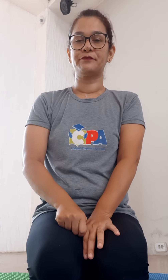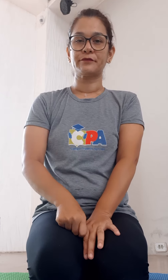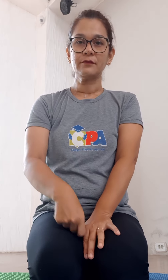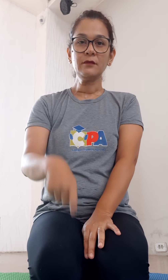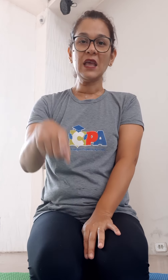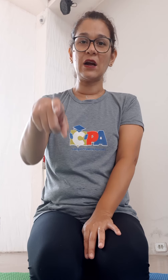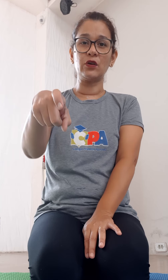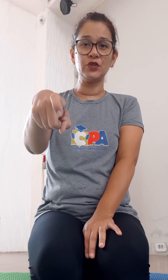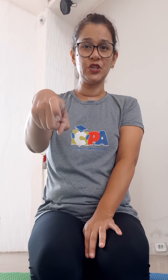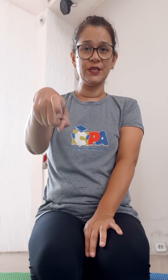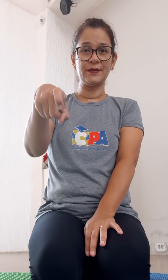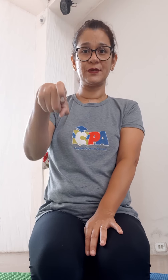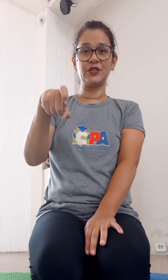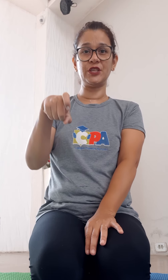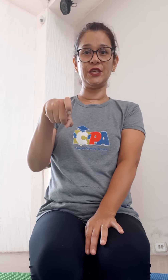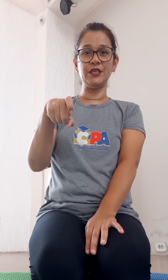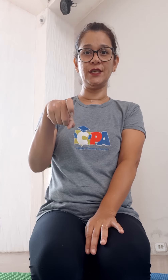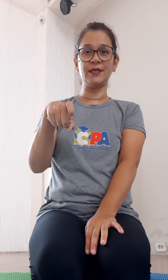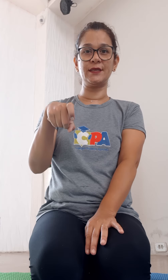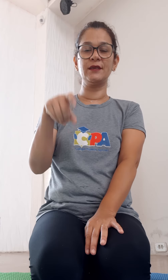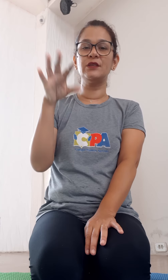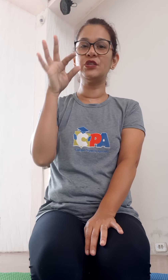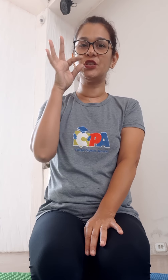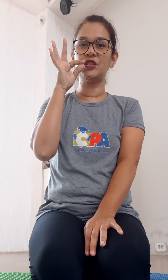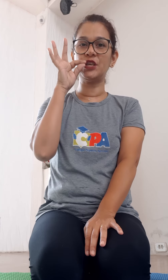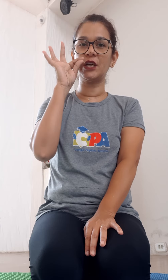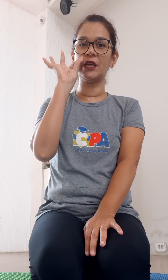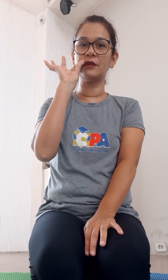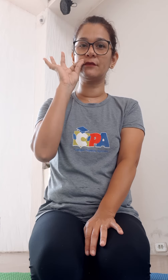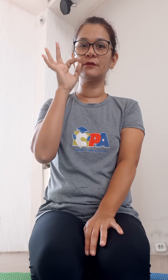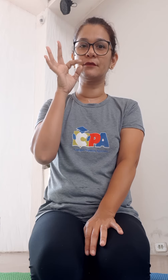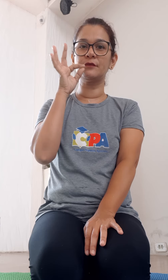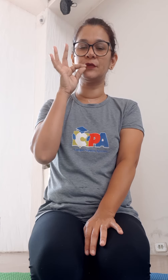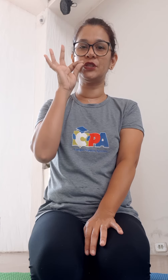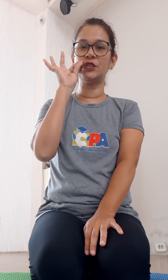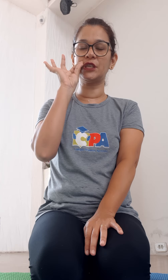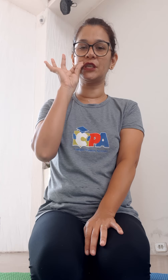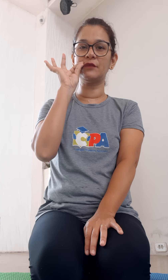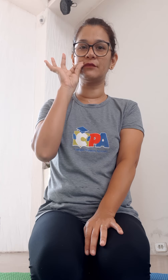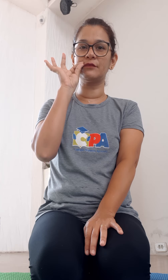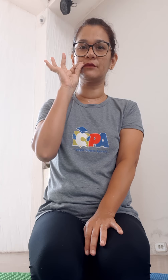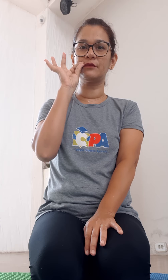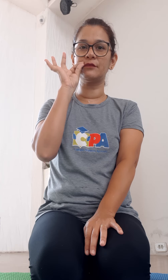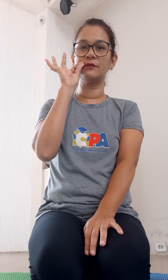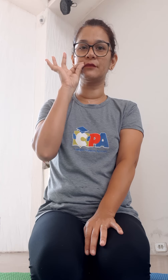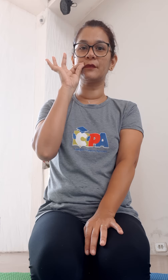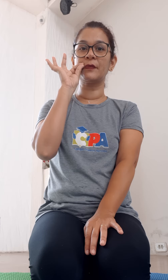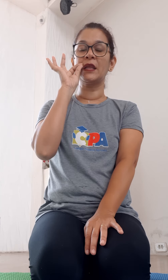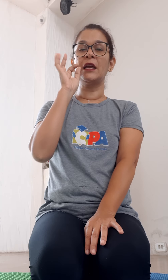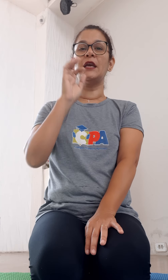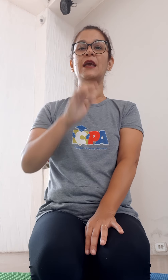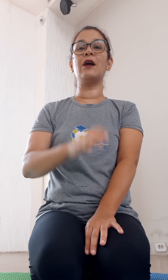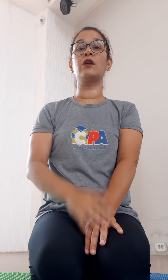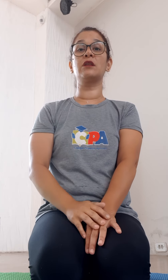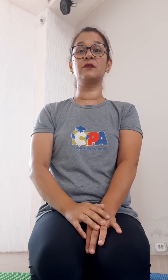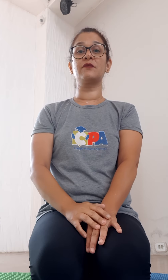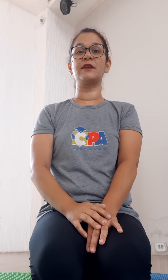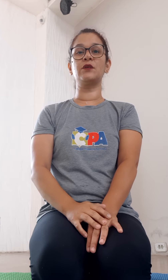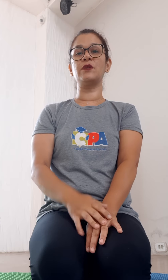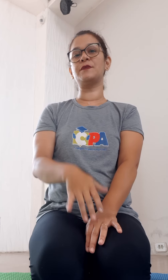Agora o X, X de xícara, xícara, e agora nós vamos fazer o Y,